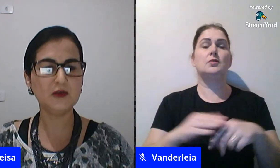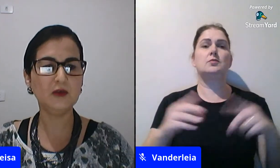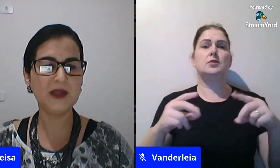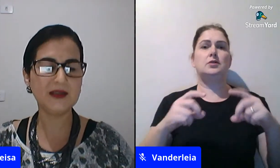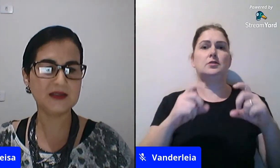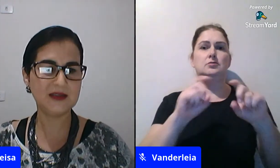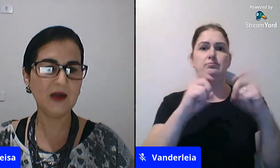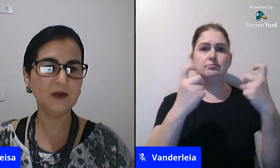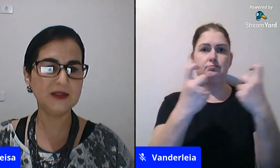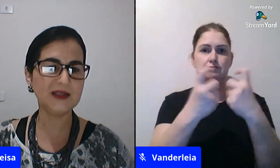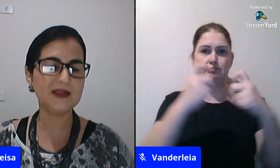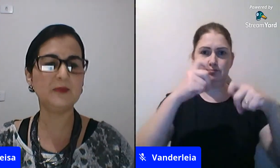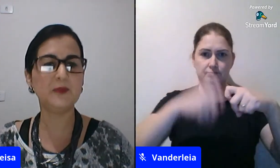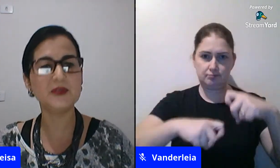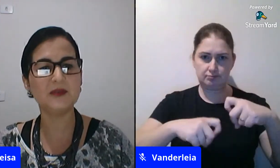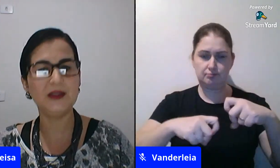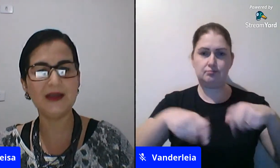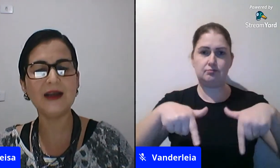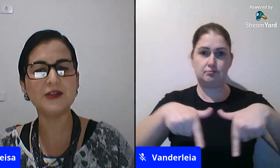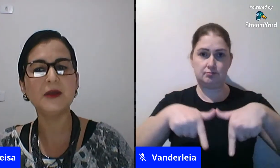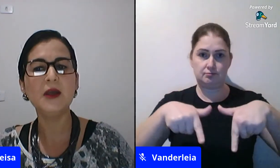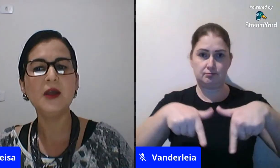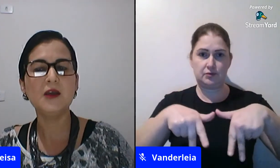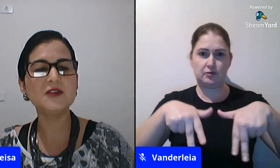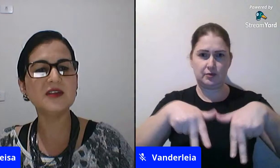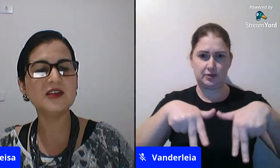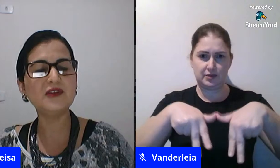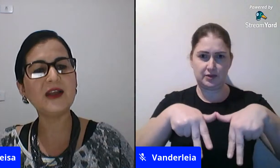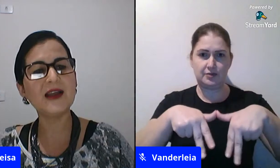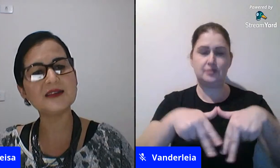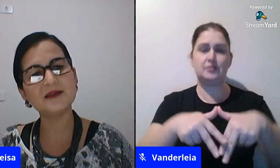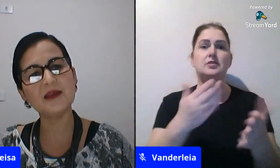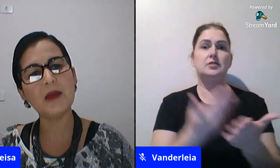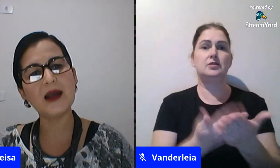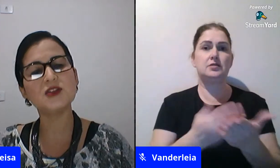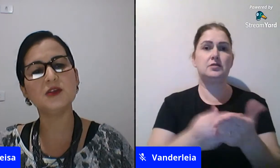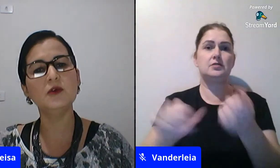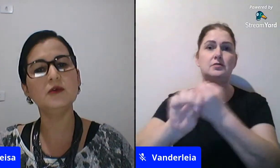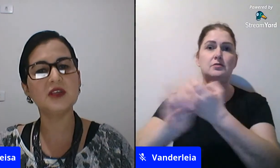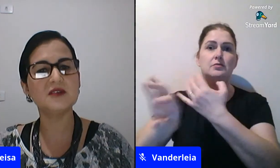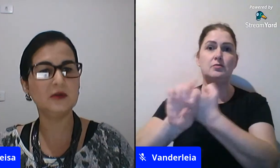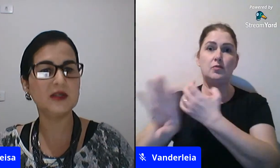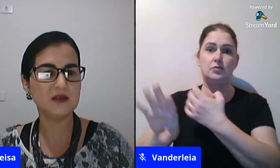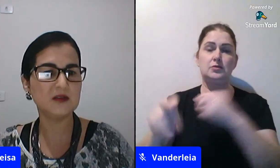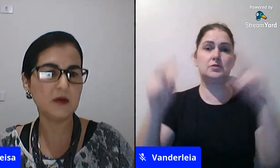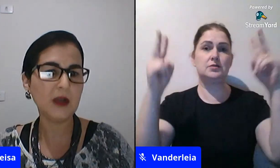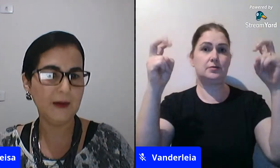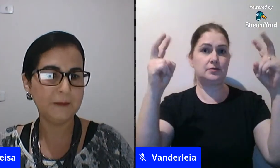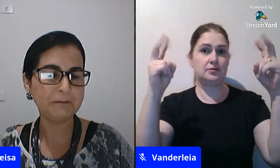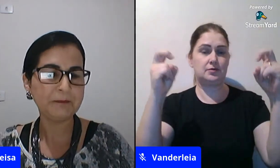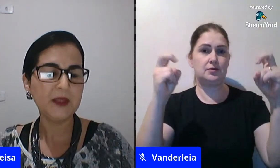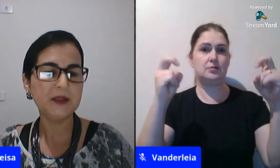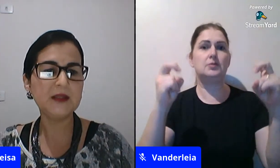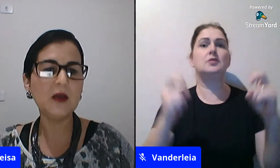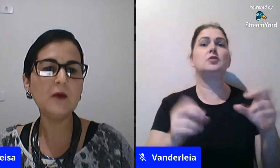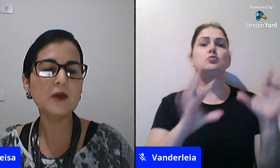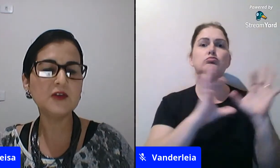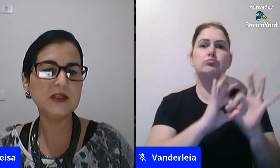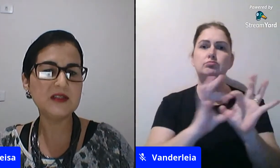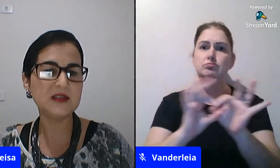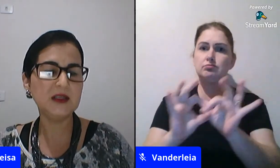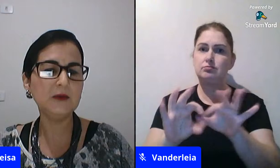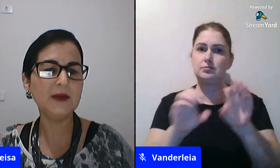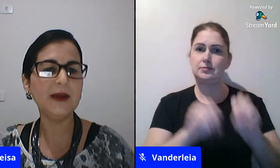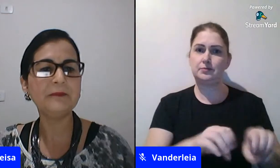falar sobre essas aulas, dessa possibilidade, eu gostaria de falar essa temática no contexto da educação escolar. Então,